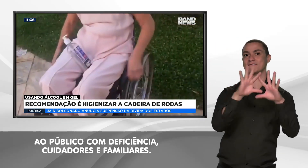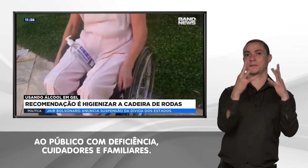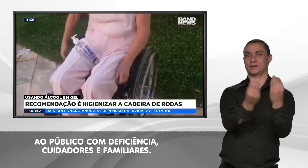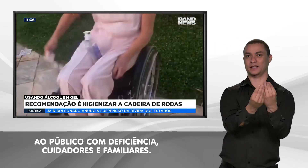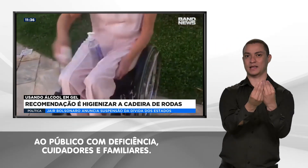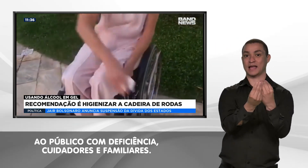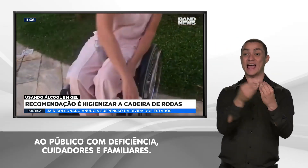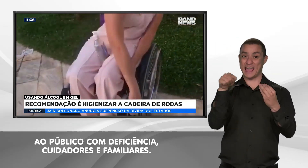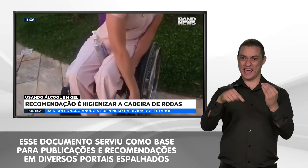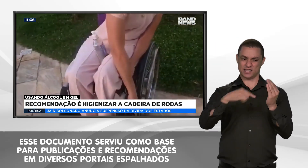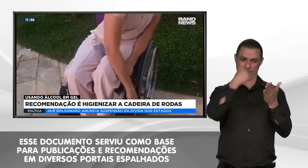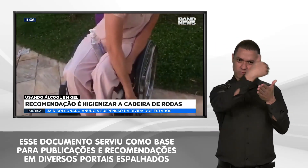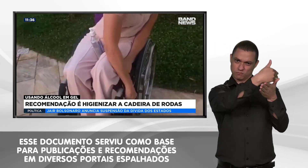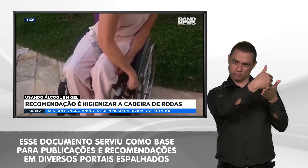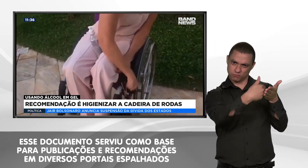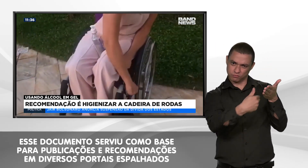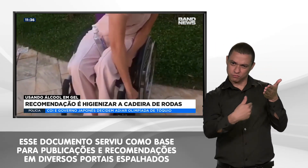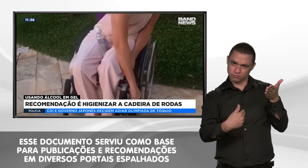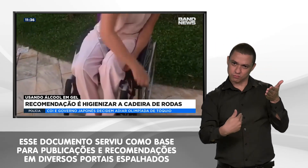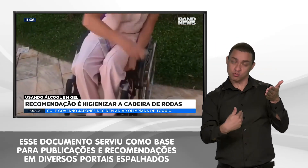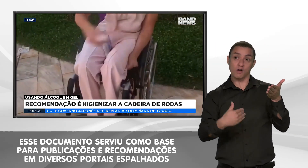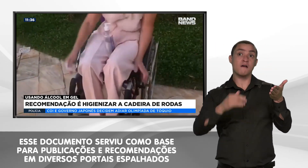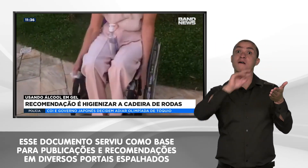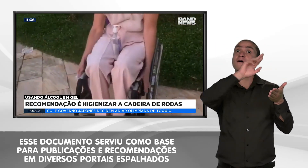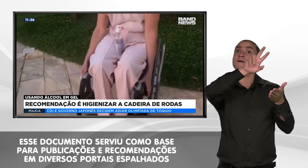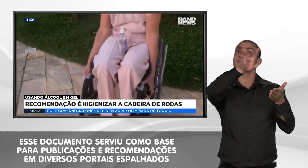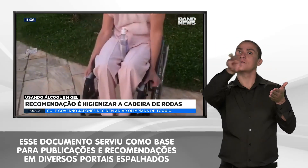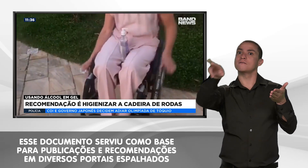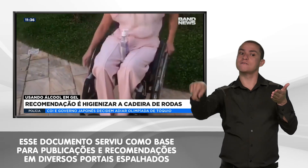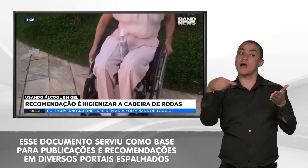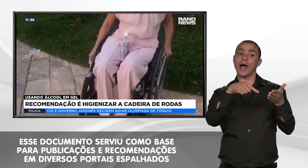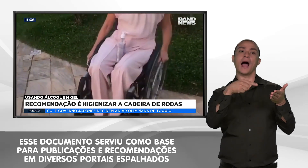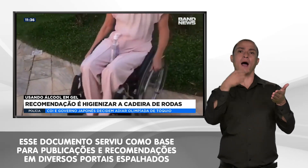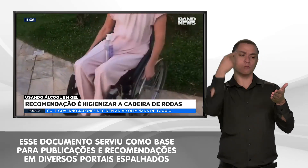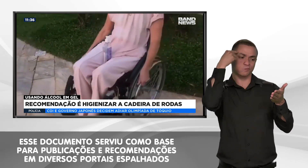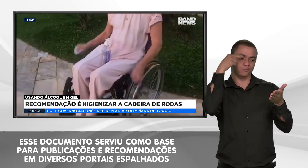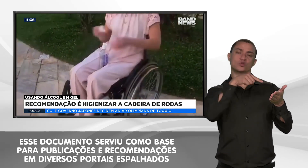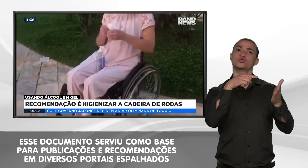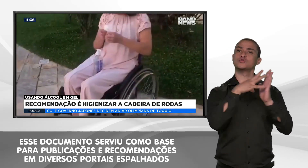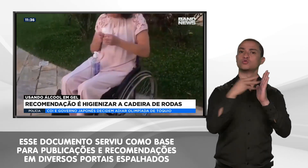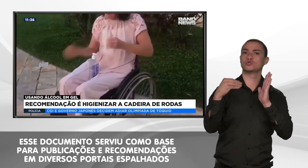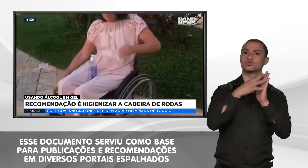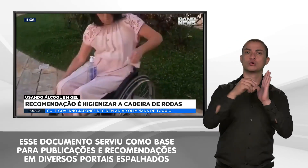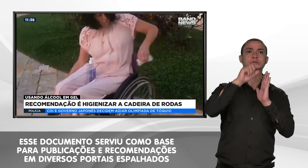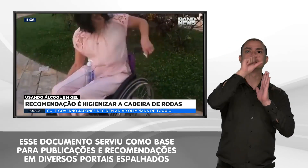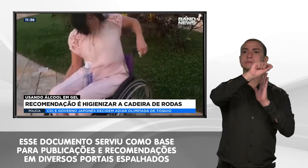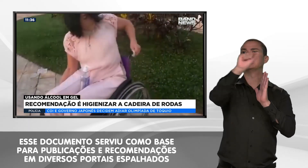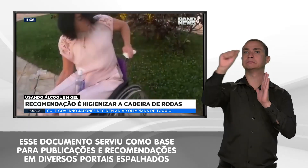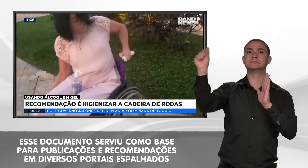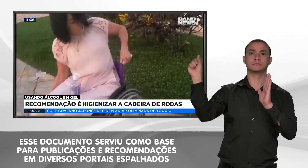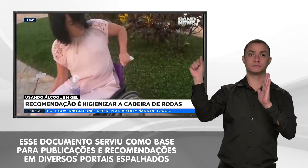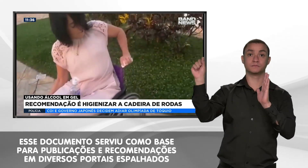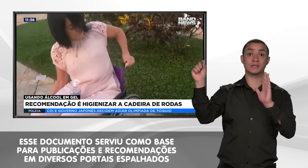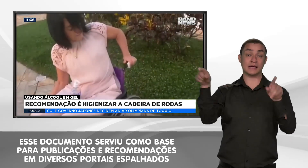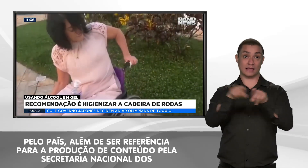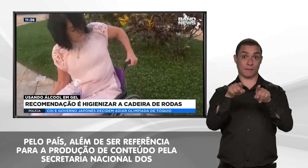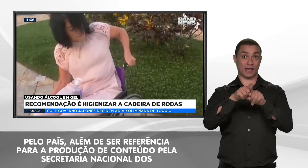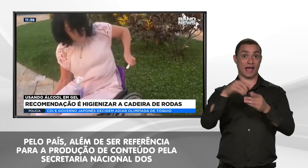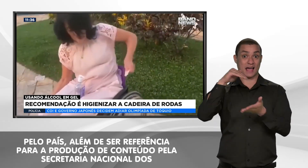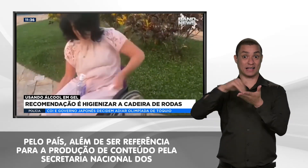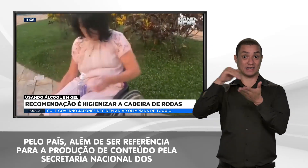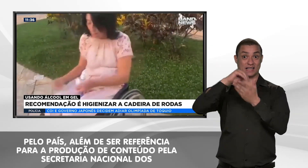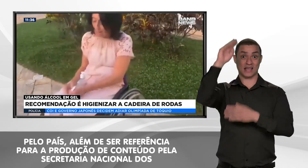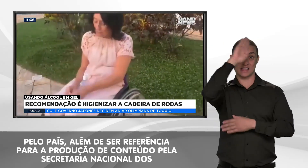cuidadores e familiares. Esse documento serviu como base para publicações e recomendações em diversos portais espalhados